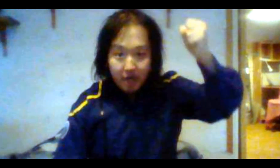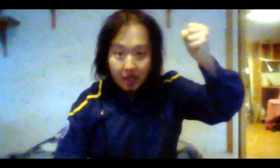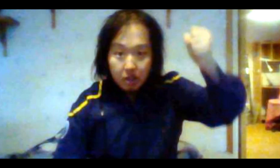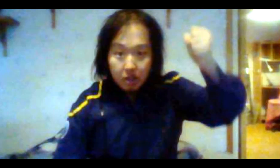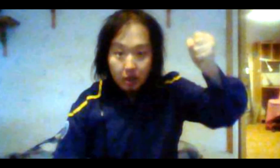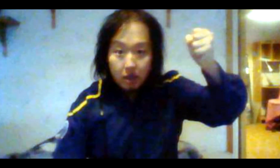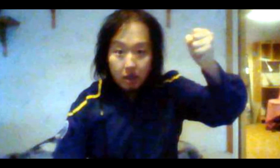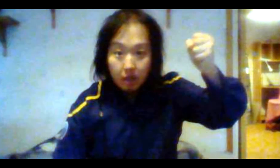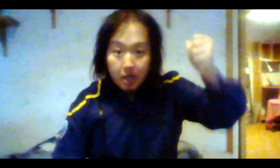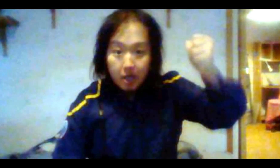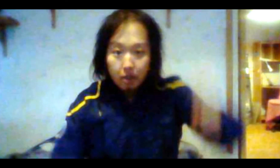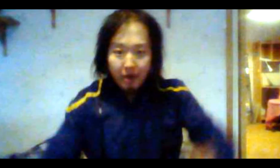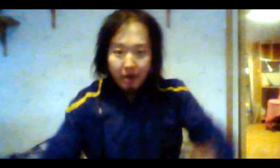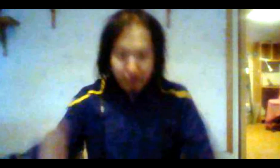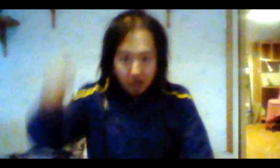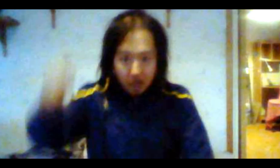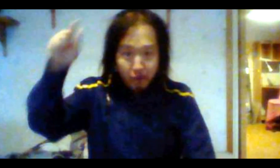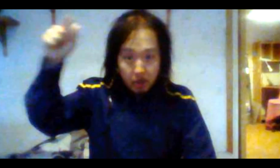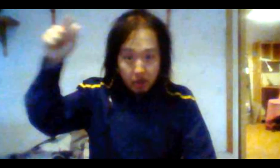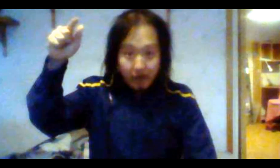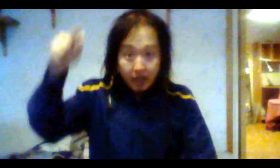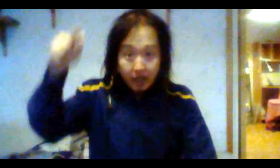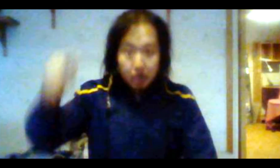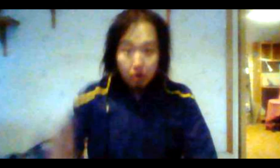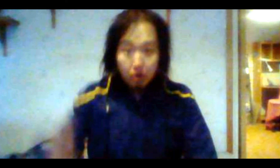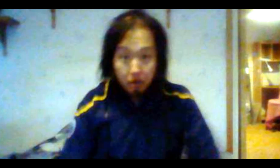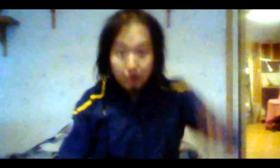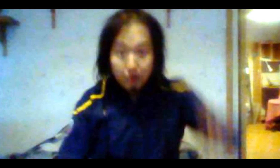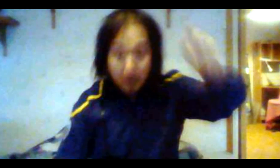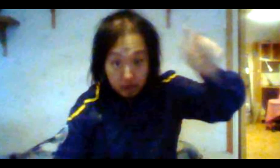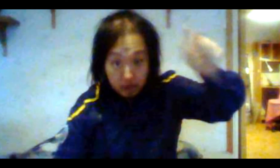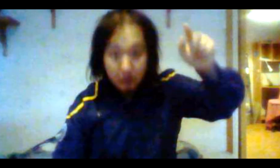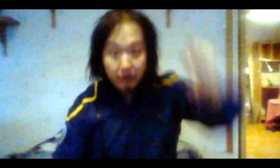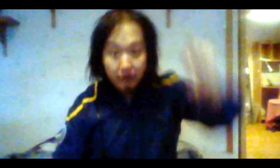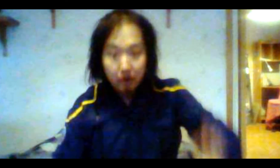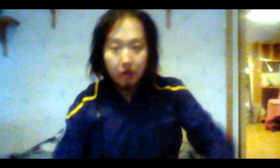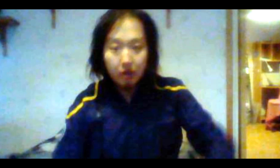feta så det dug Som när farsen flug i väggen så kondomer och hans unger flug